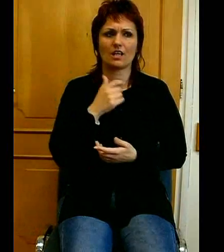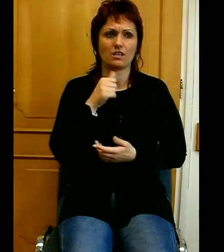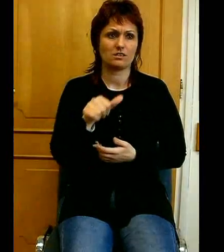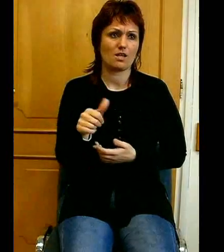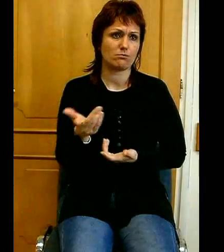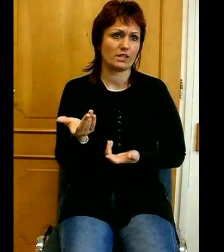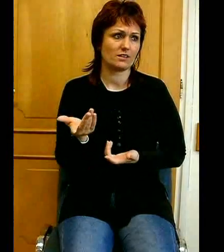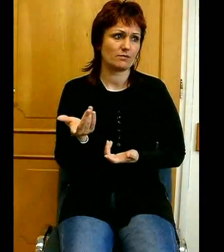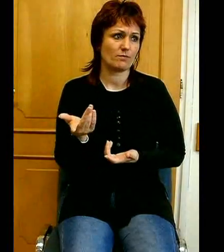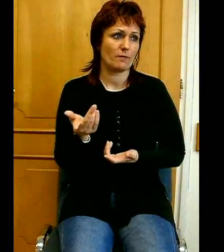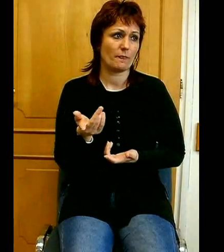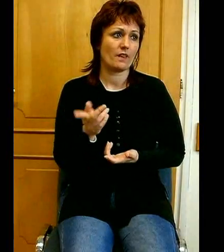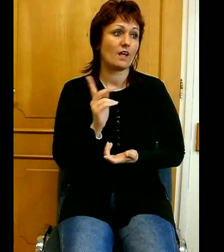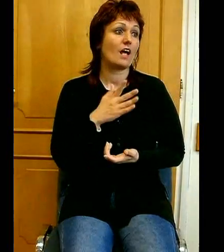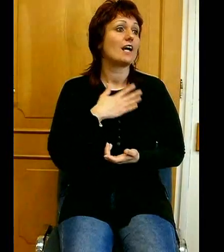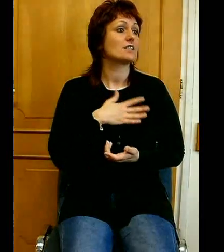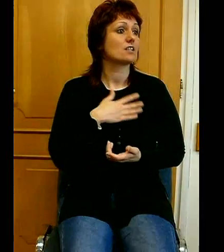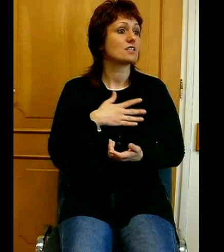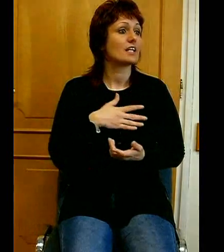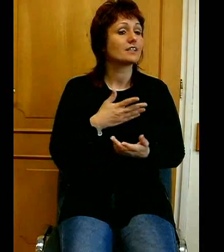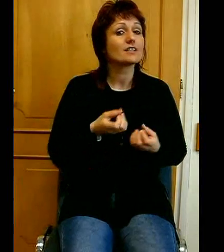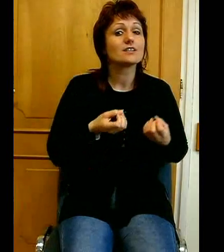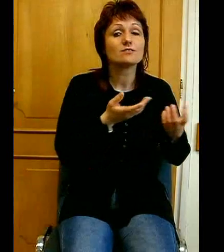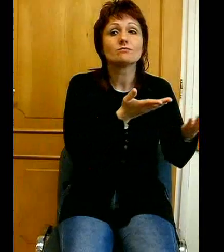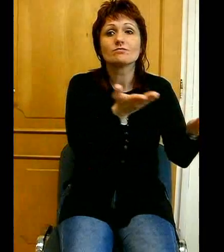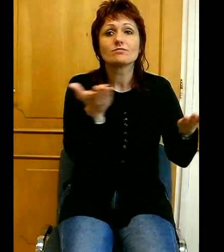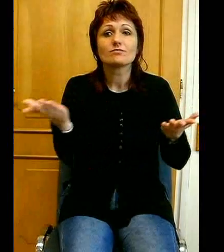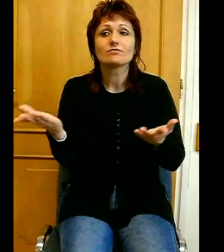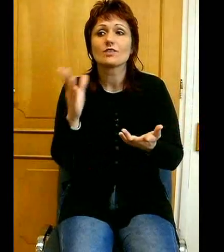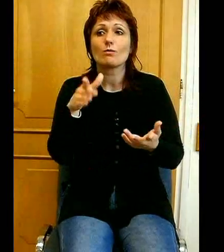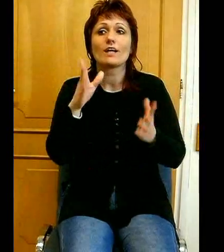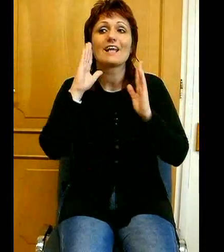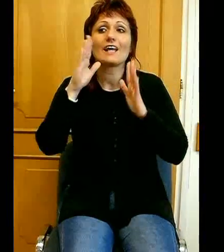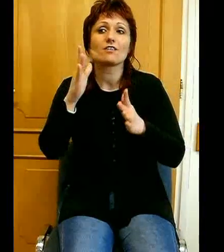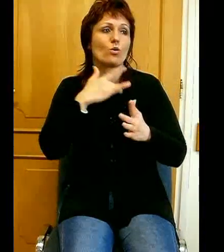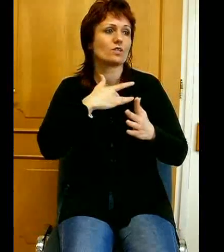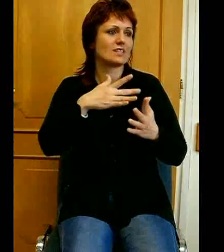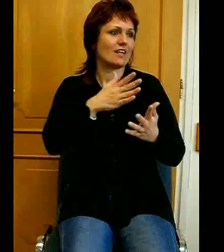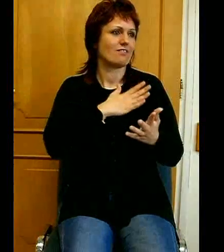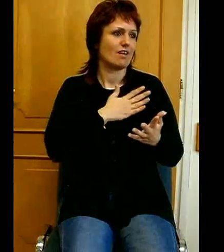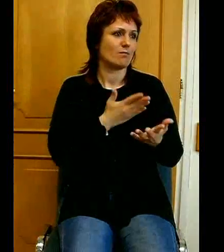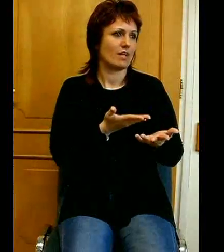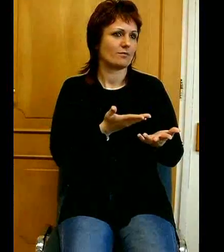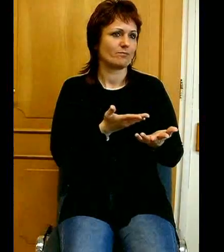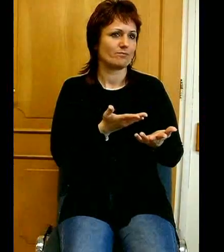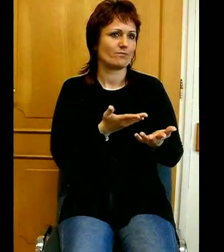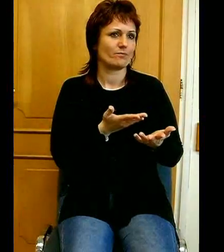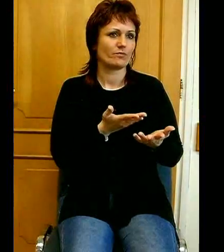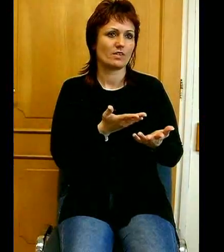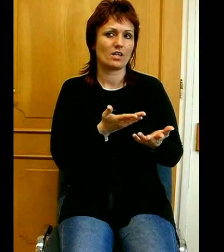szerepetet oldja a benne hívők szívébe is. Egyébként ez a szerepet nem áll távol az Isten nagyjainak